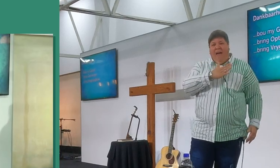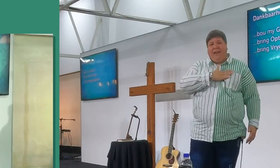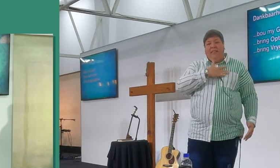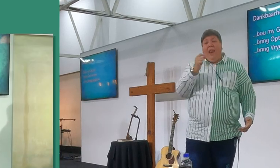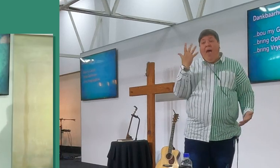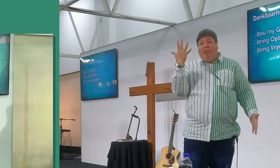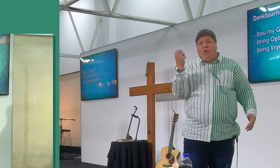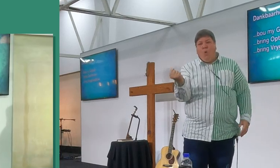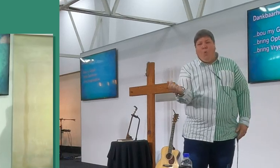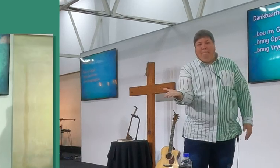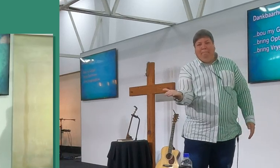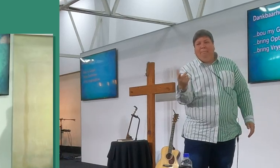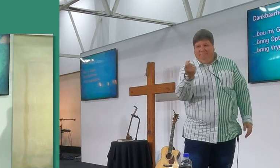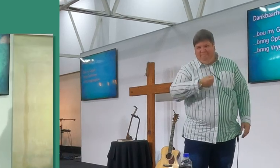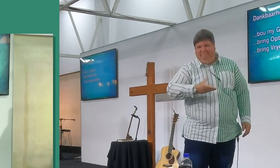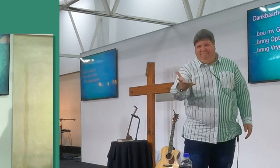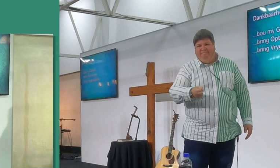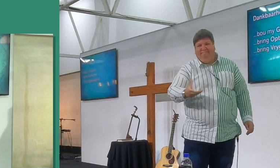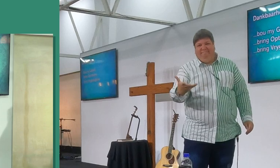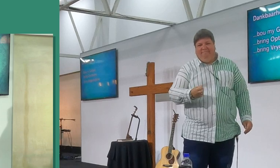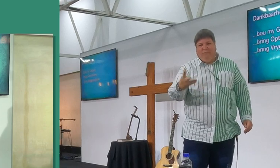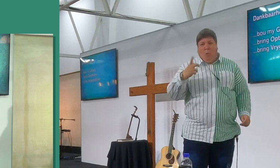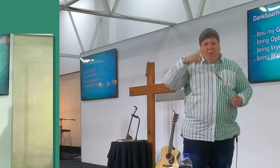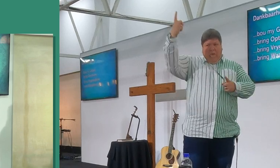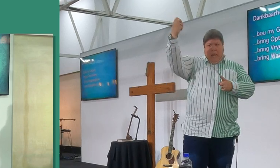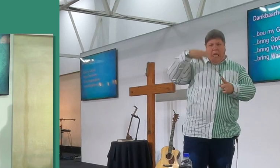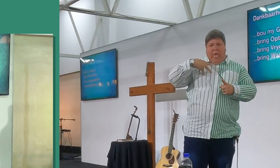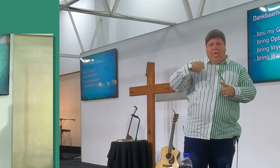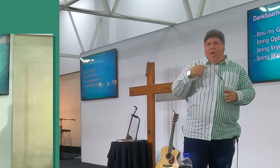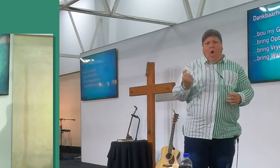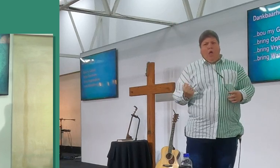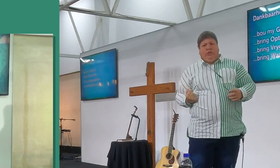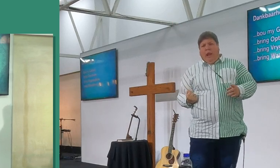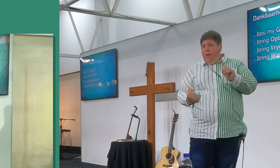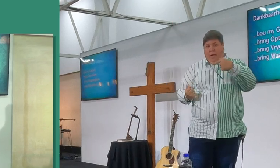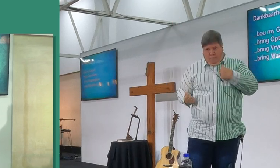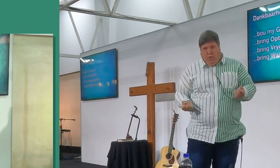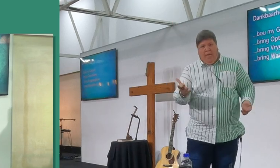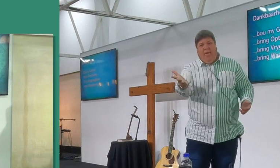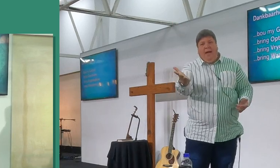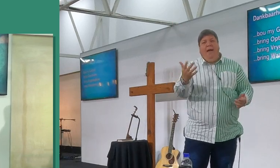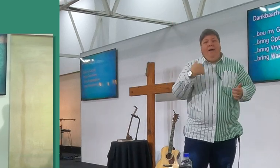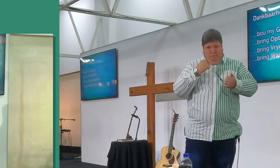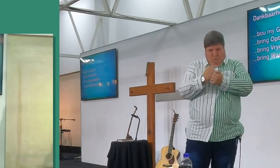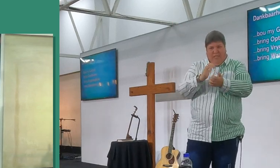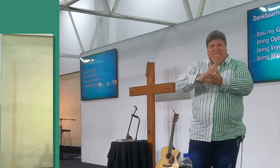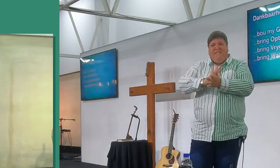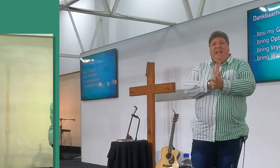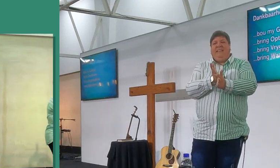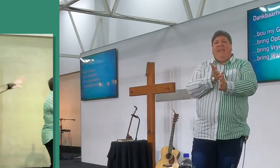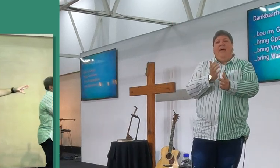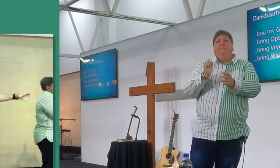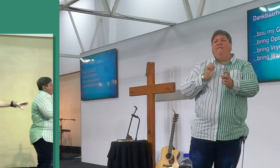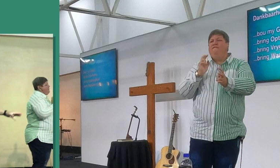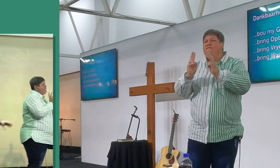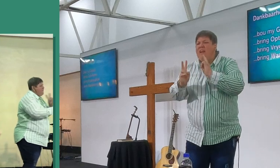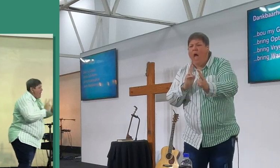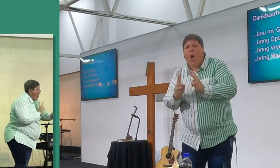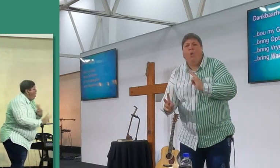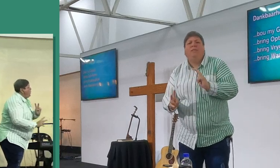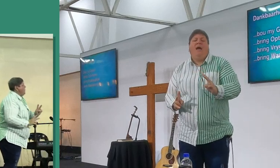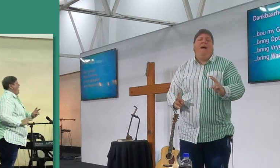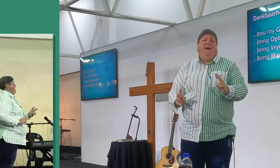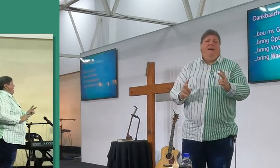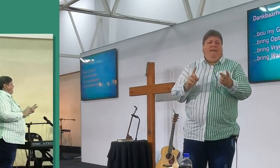jy weet alles wat jy het, het die herre in elk geval vir jou gegeven, amen? Ok, dit geef jou waardering, dit geef jou waardering, jou verhoudings met jou mense